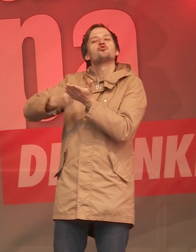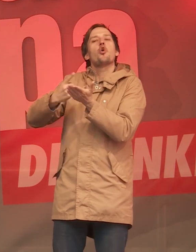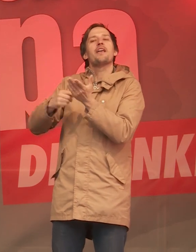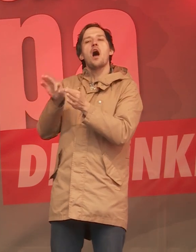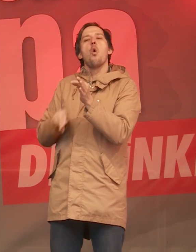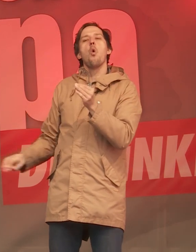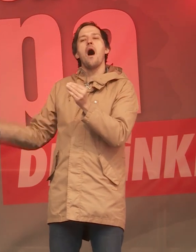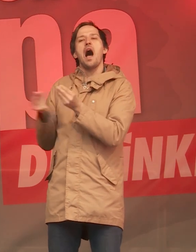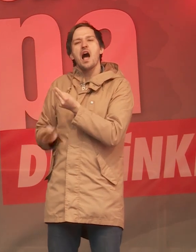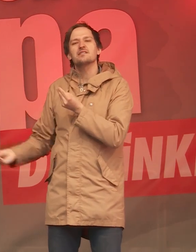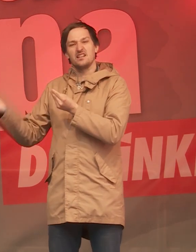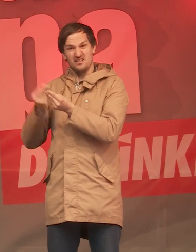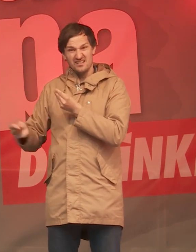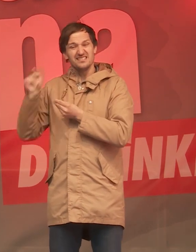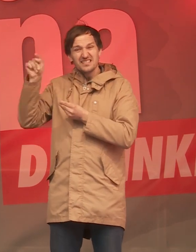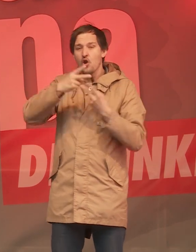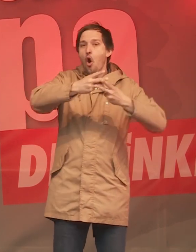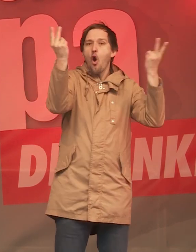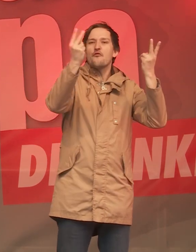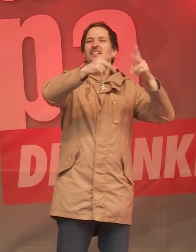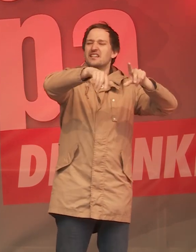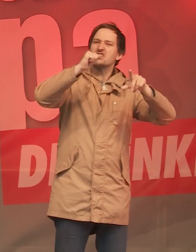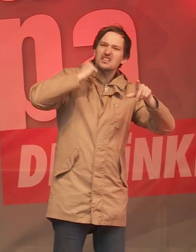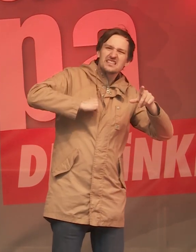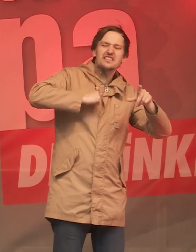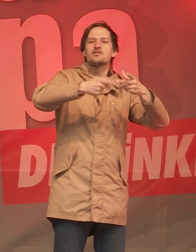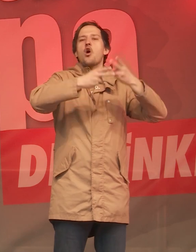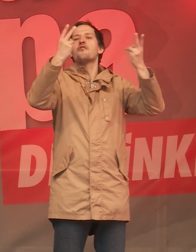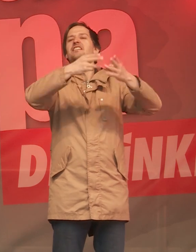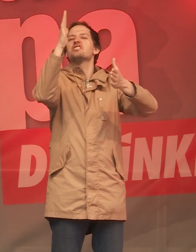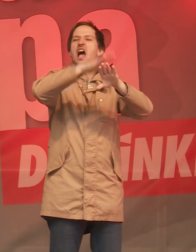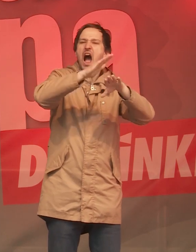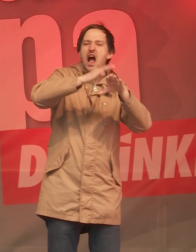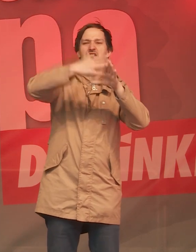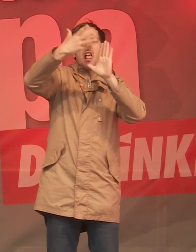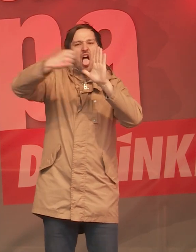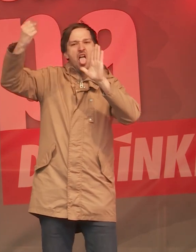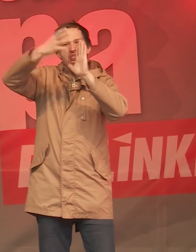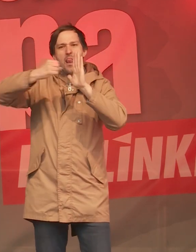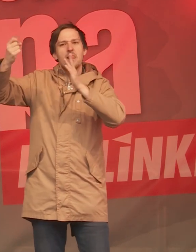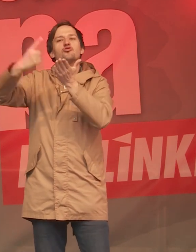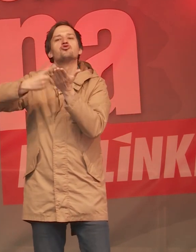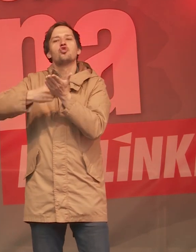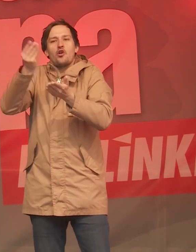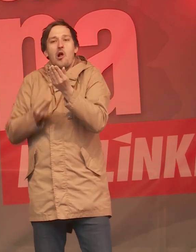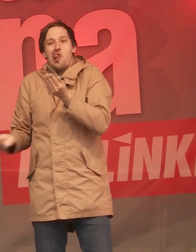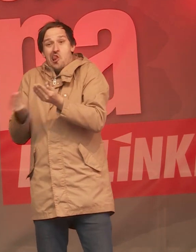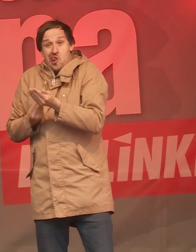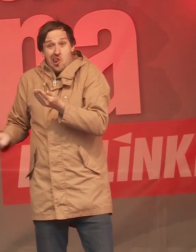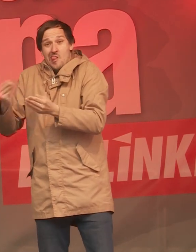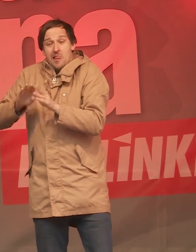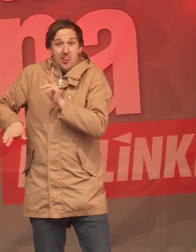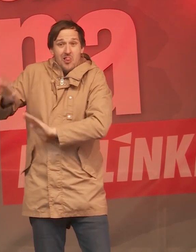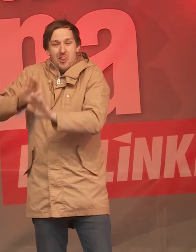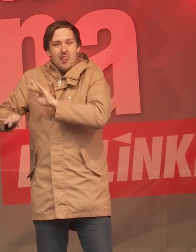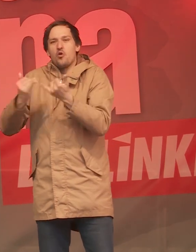bei denjenigen, die die öffentliche Hand berauben, die ja Geld vorenthalten, die Steuervermeidung betreiben, die Steuerhinterziehung betreiben und